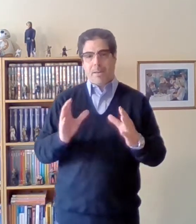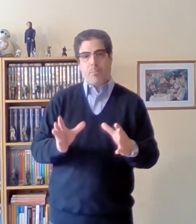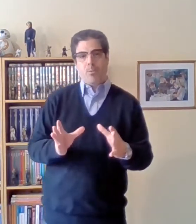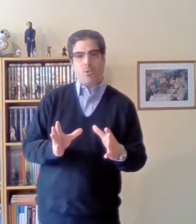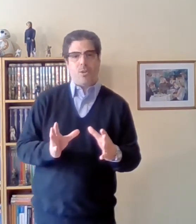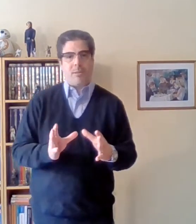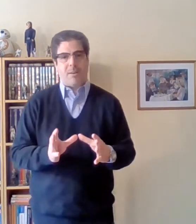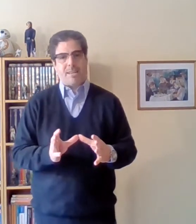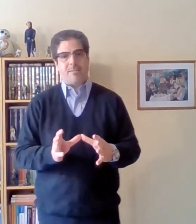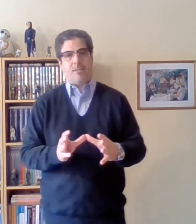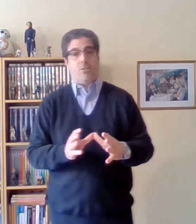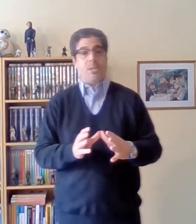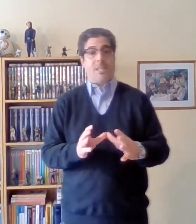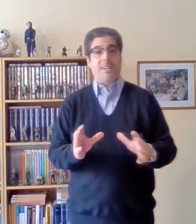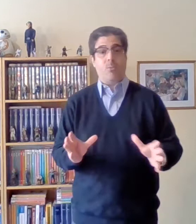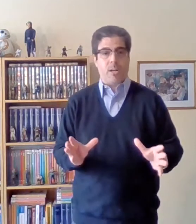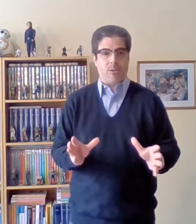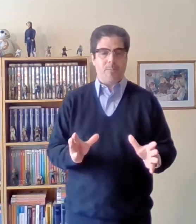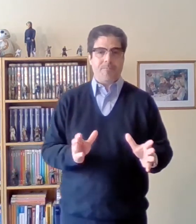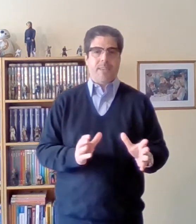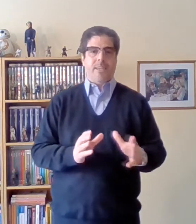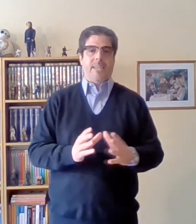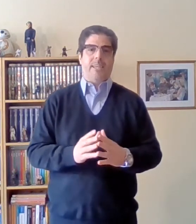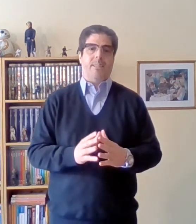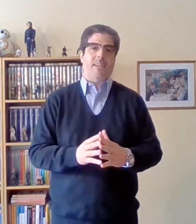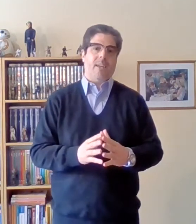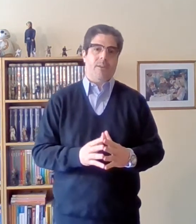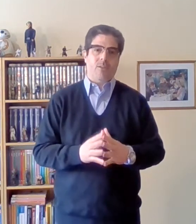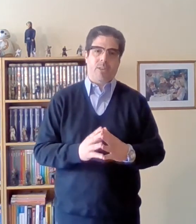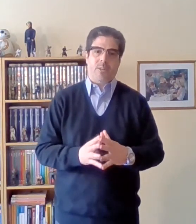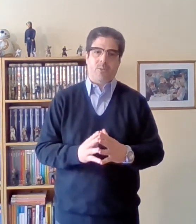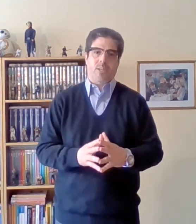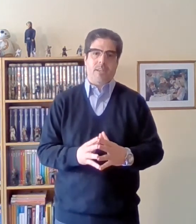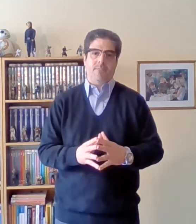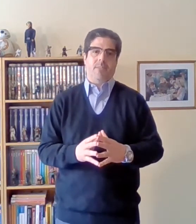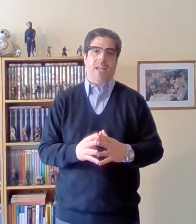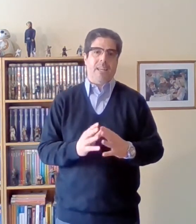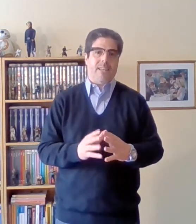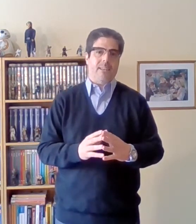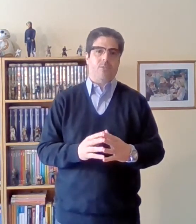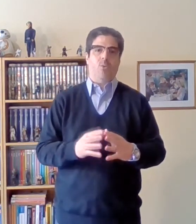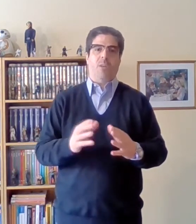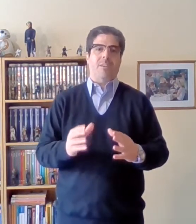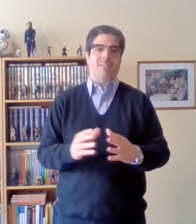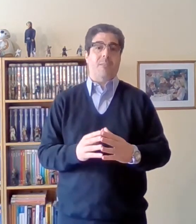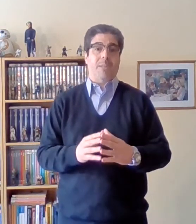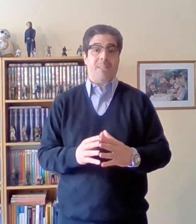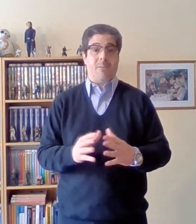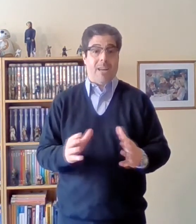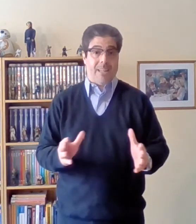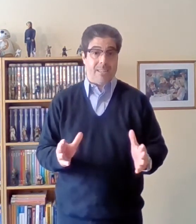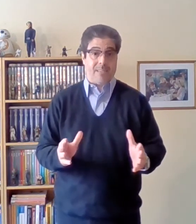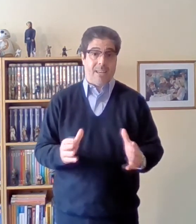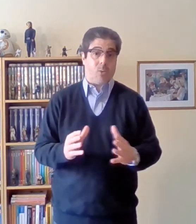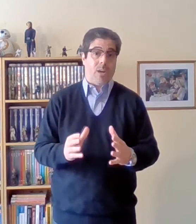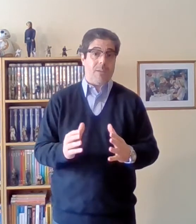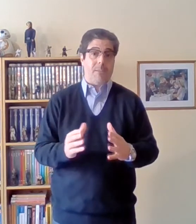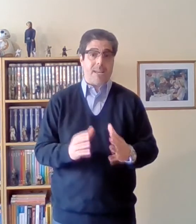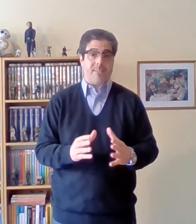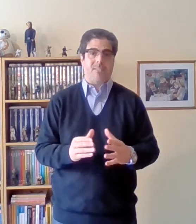punto que Marx no está de acuerdo, y que tiene que ver con esto de las leyes universalmente válidas, a las cuales Marx se